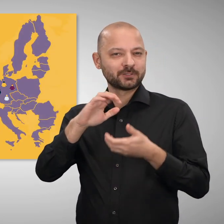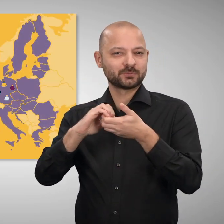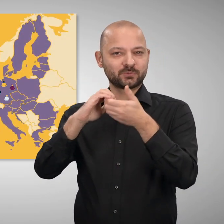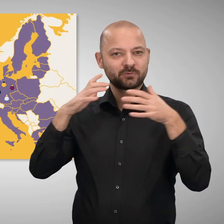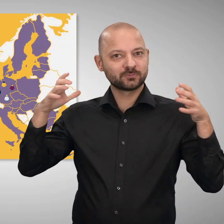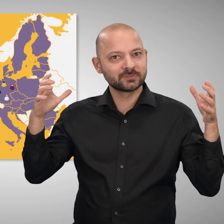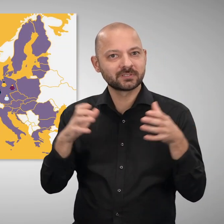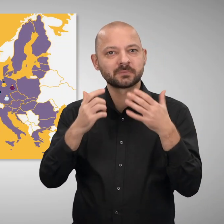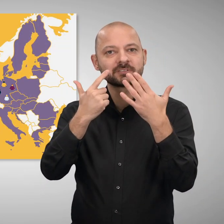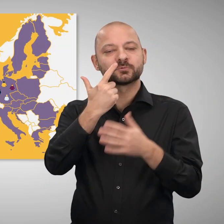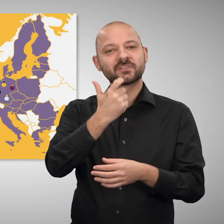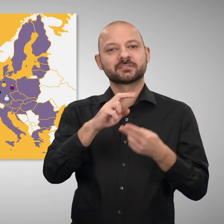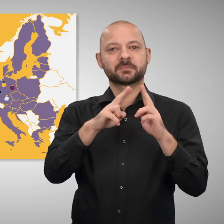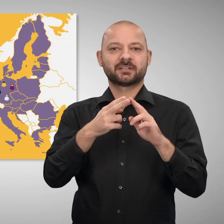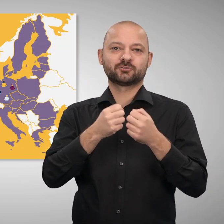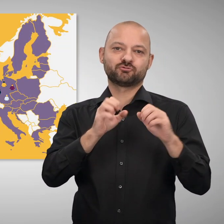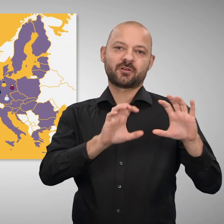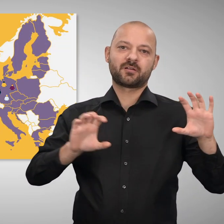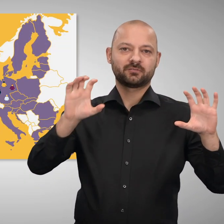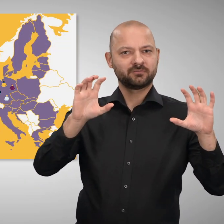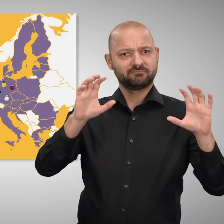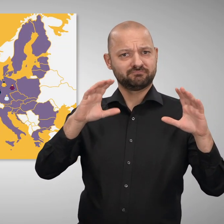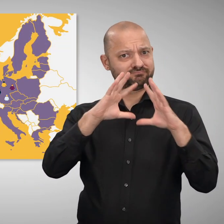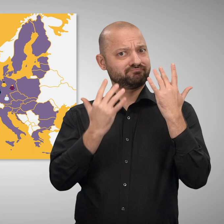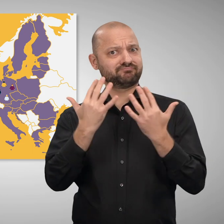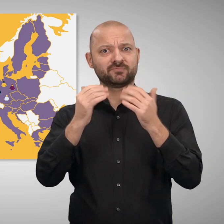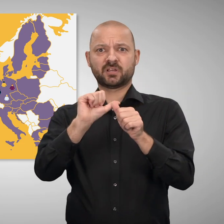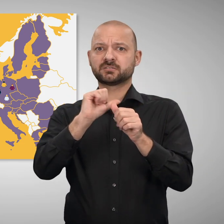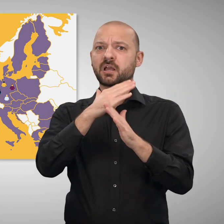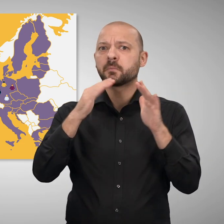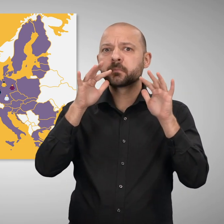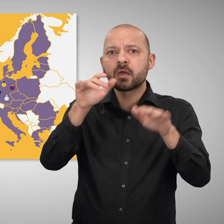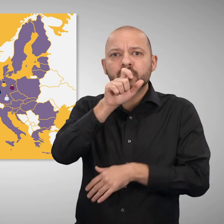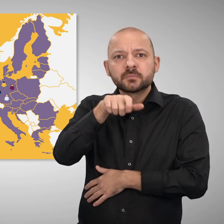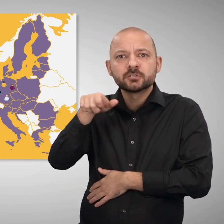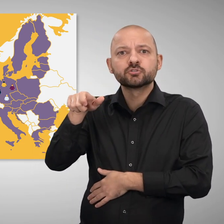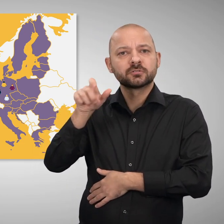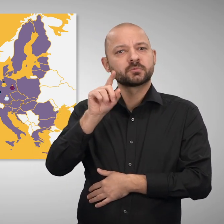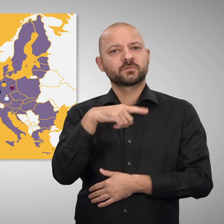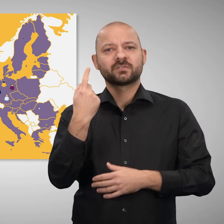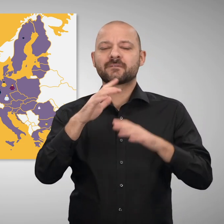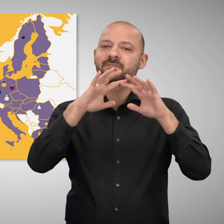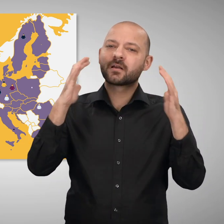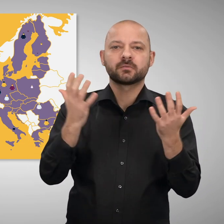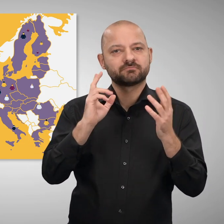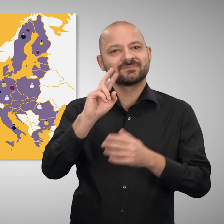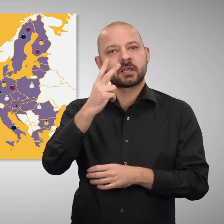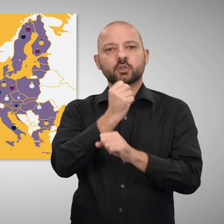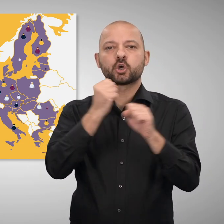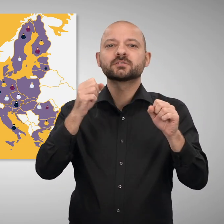Mit 27 Mitgliedstaaten und fast einer halben Milliarde Unionsbürgern sind wir die zweitgrößte Wirtschaftskraft der Welt und ein